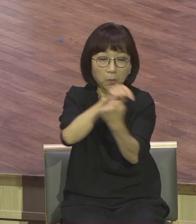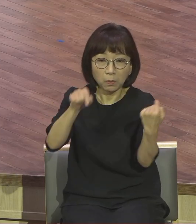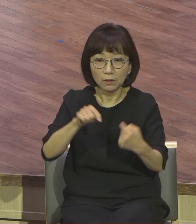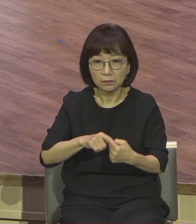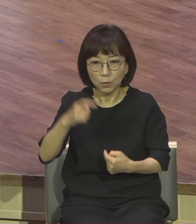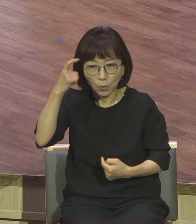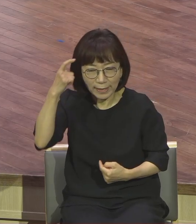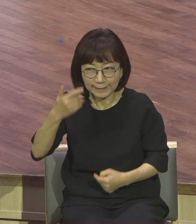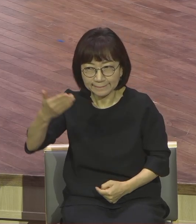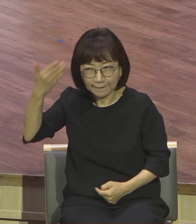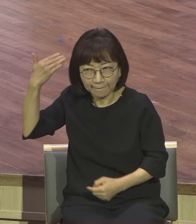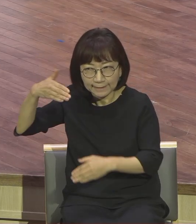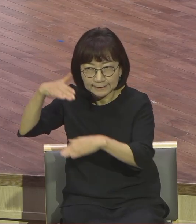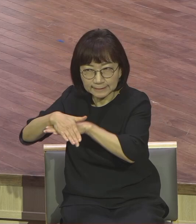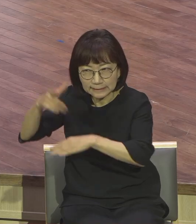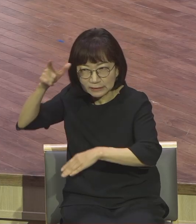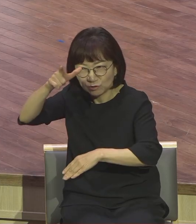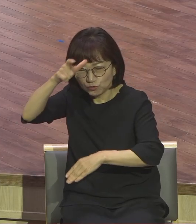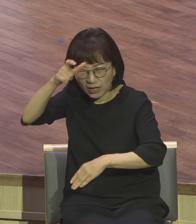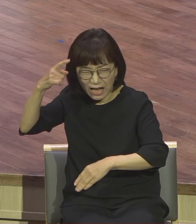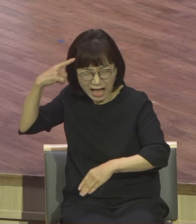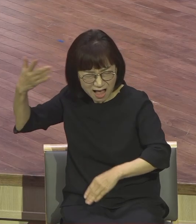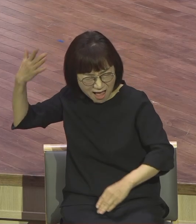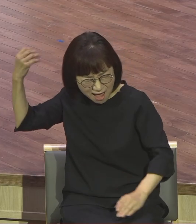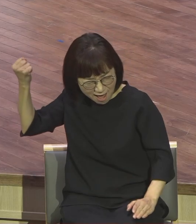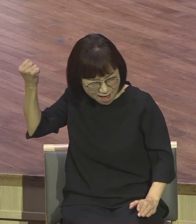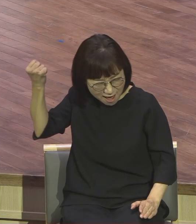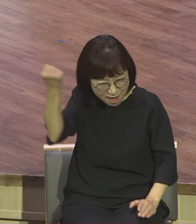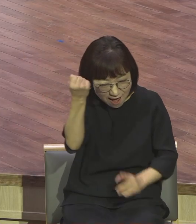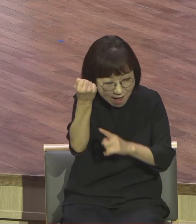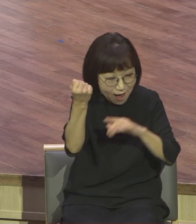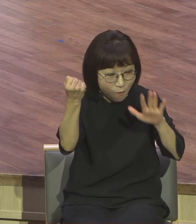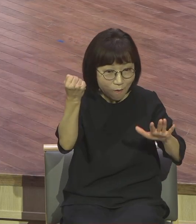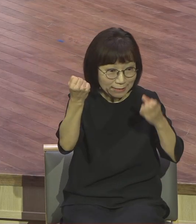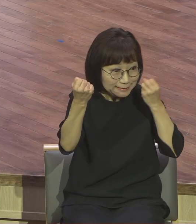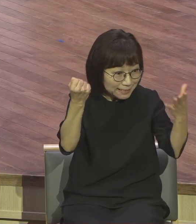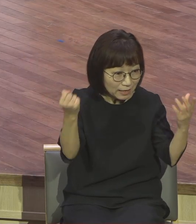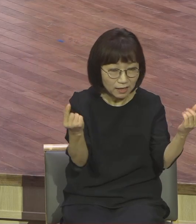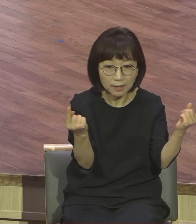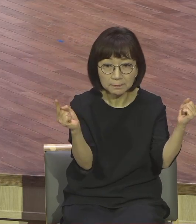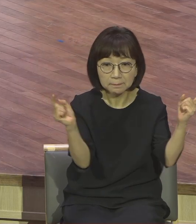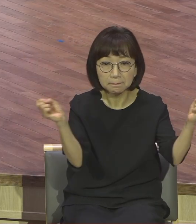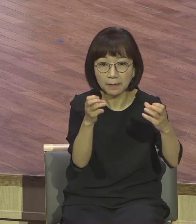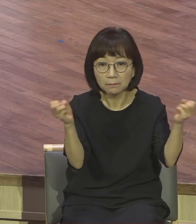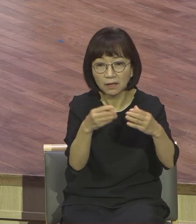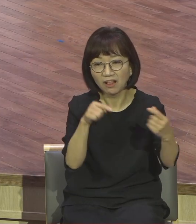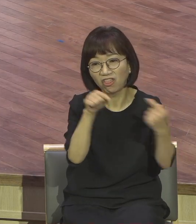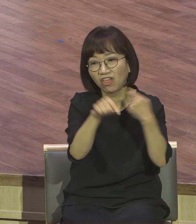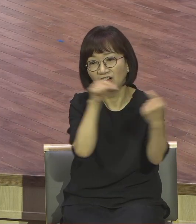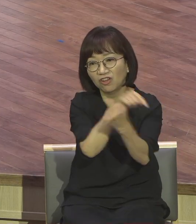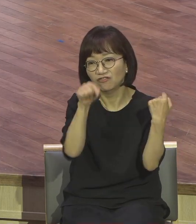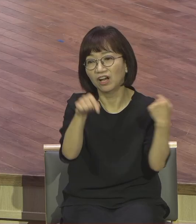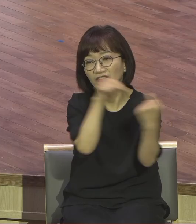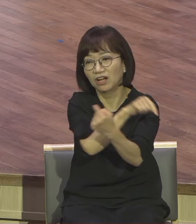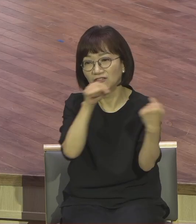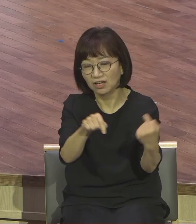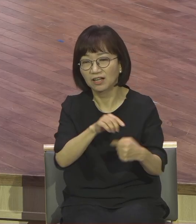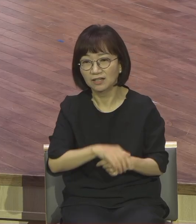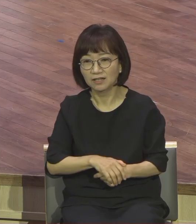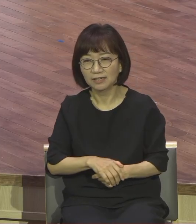박혀있어가지고 10년 전 그거 깎아주고 5년 전 그거 깎아주고 어릴 때 가니 그거 꽉 가지고 안 바뀌어